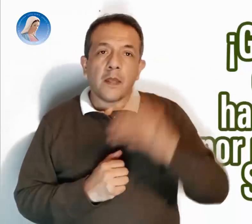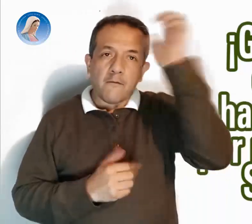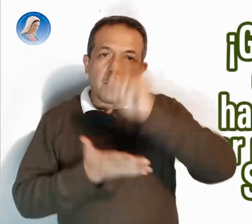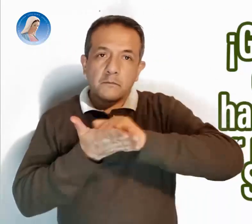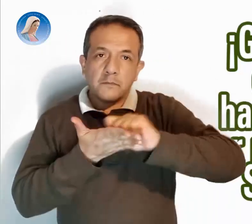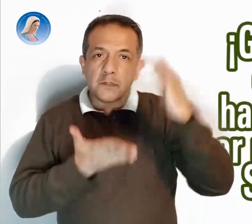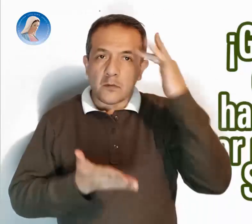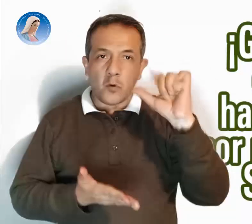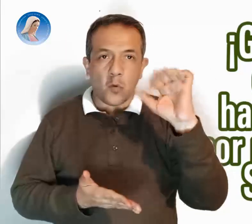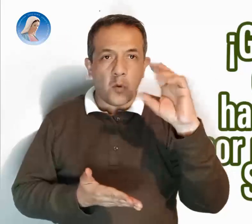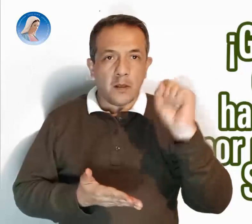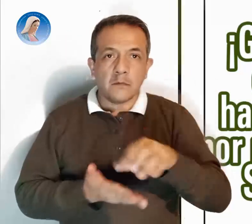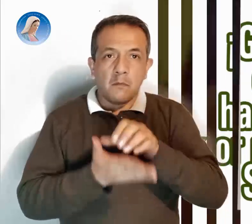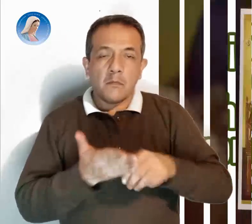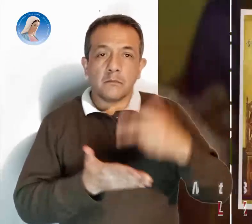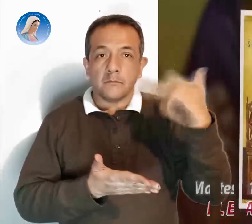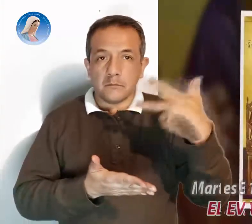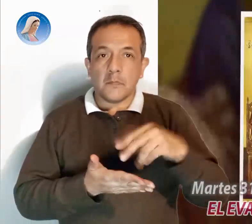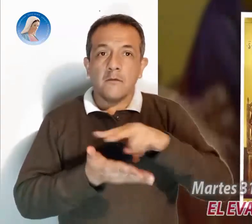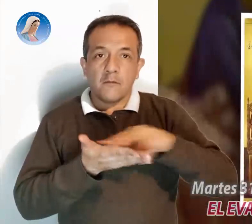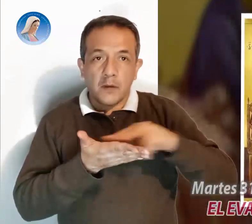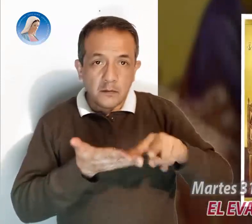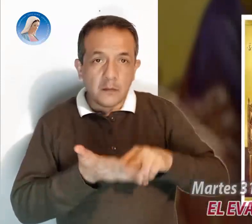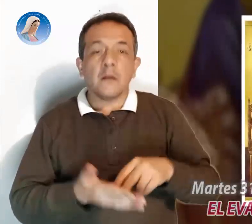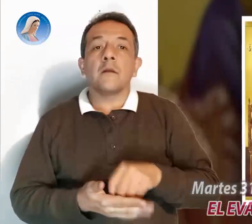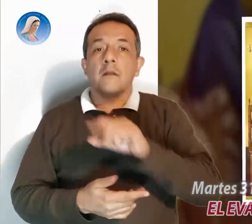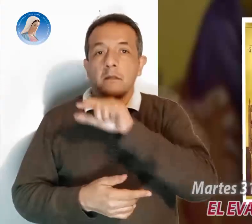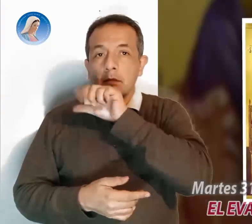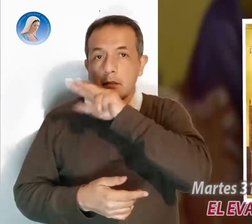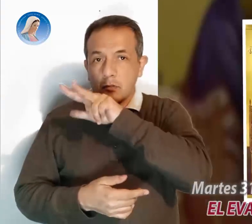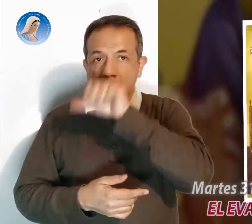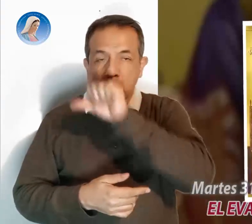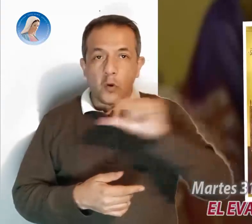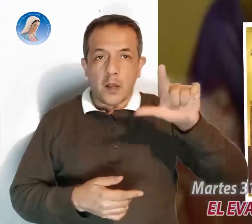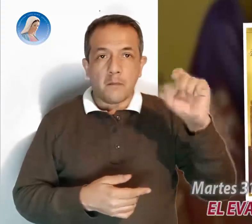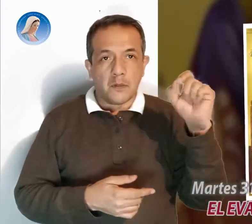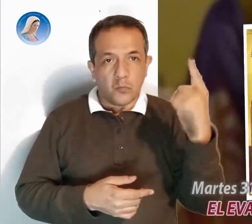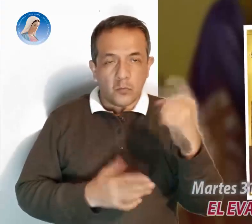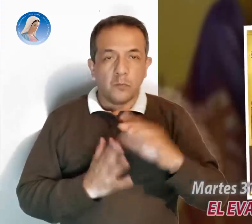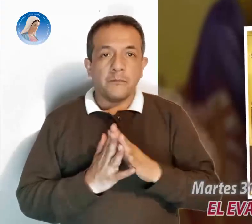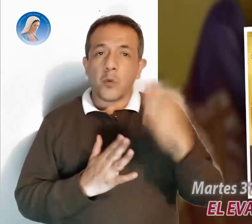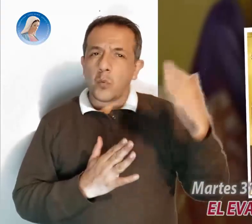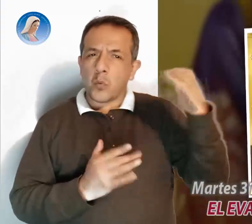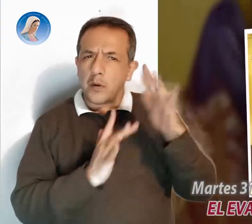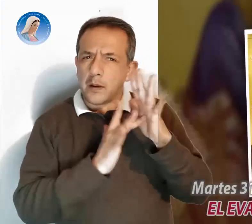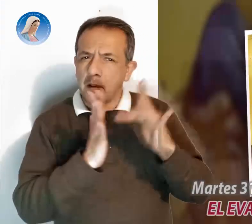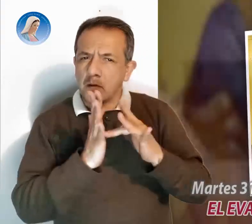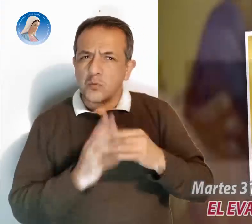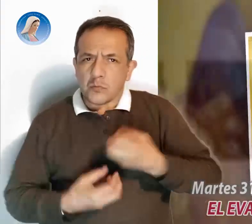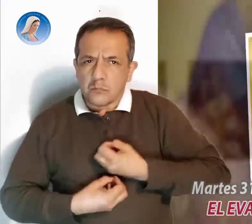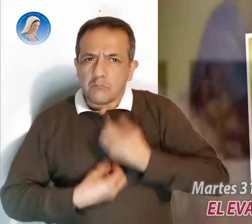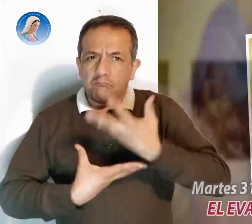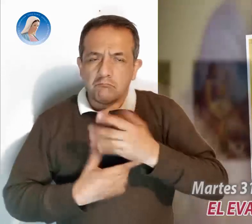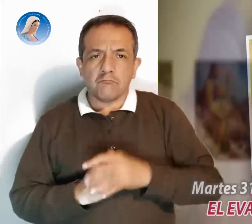Evangelio según San Lucas, capítulo 13, versículos del 18 al 21. En